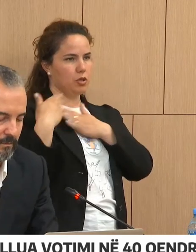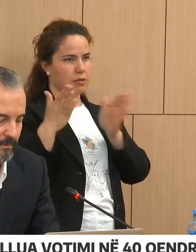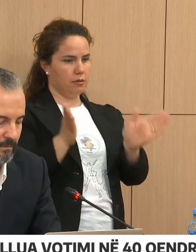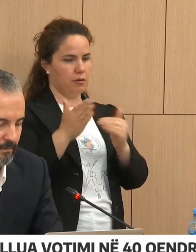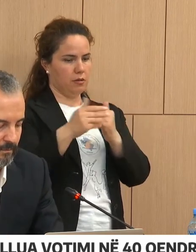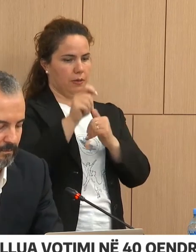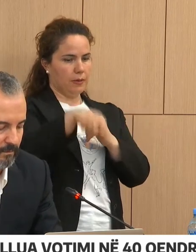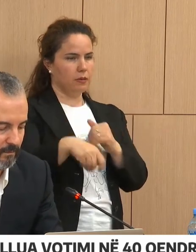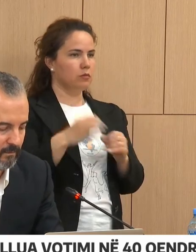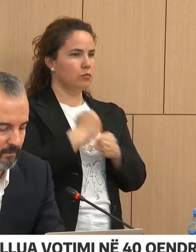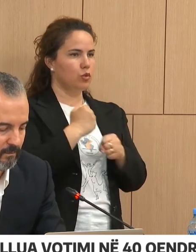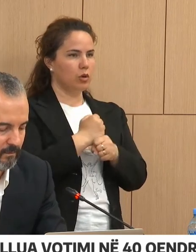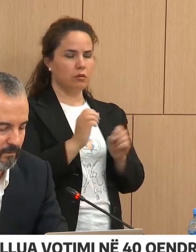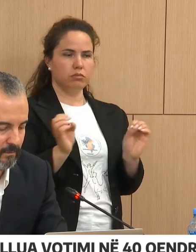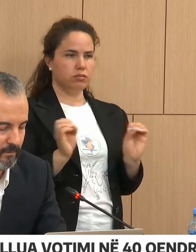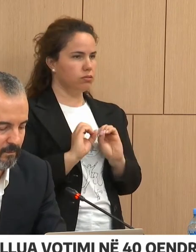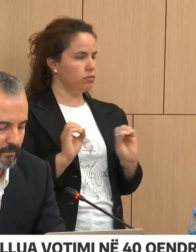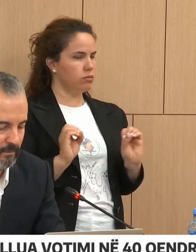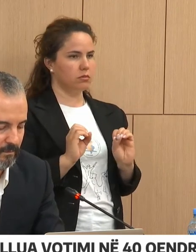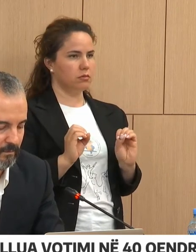po për